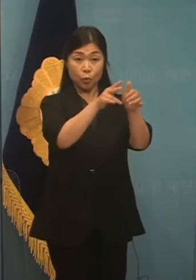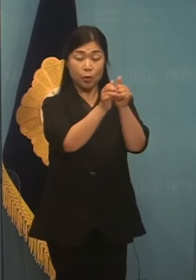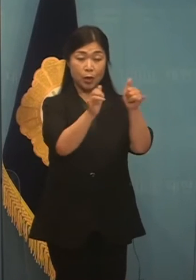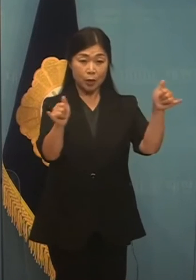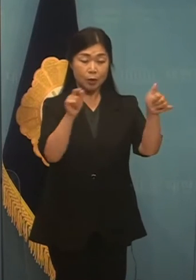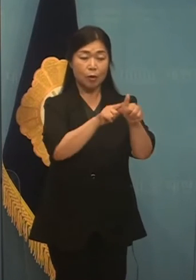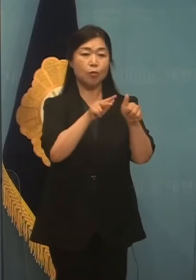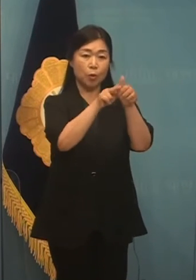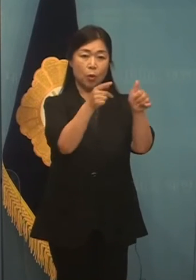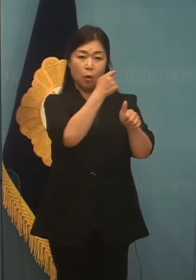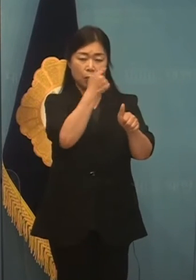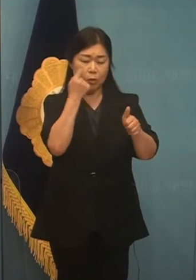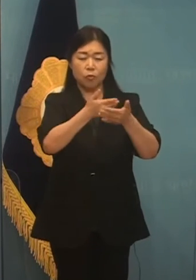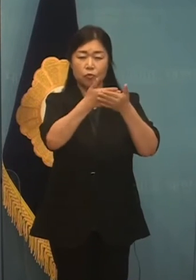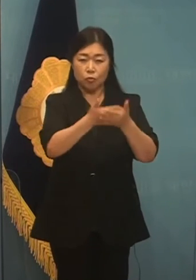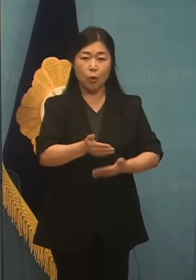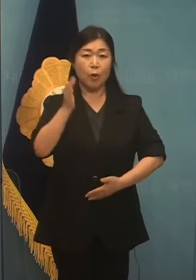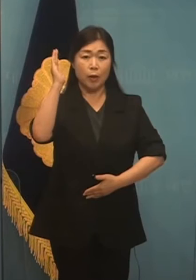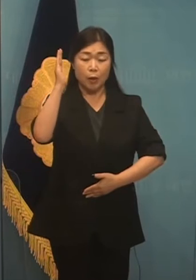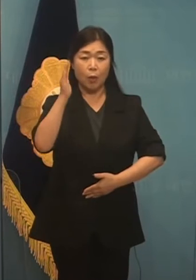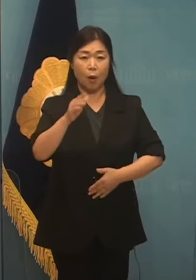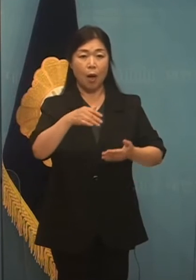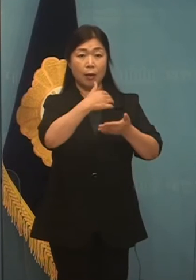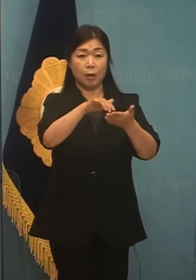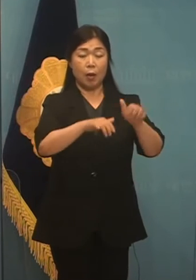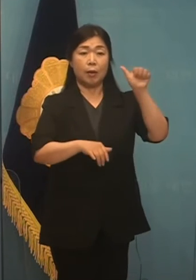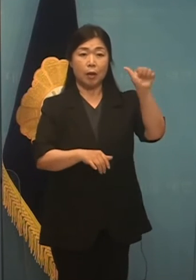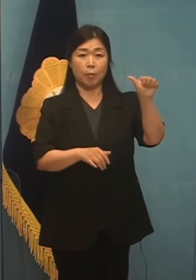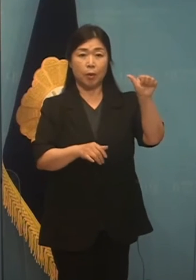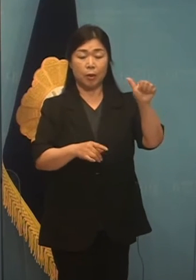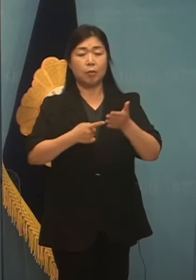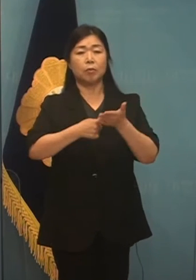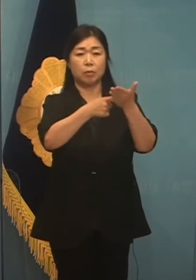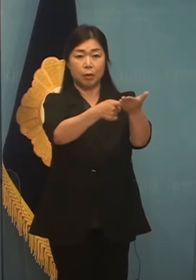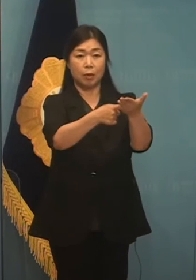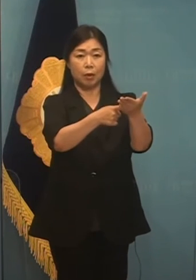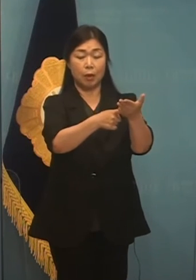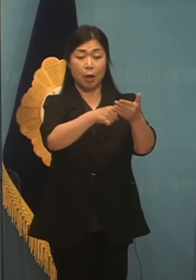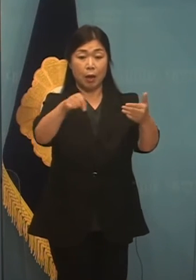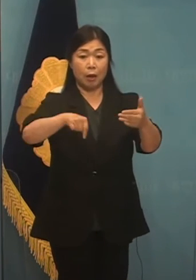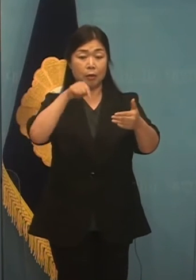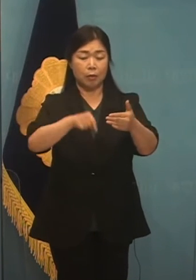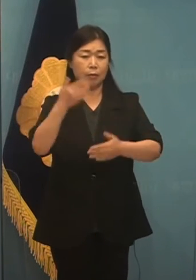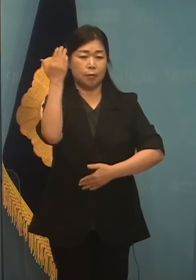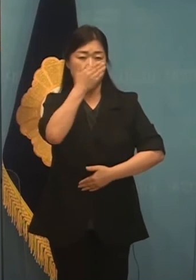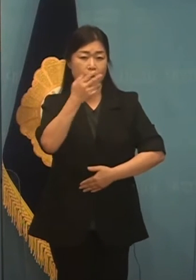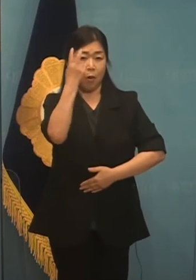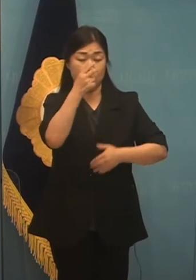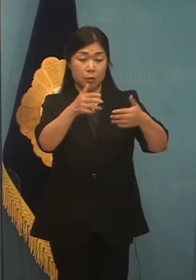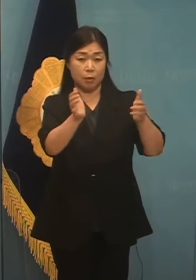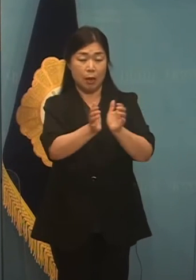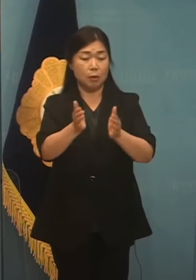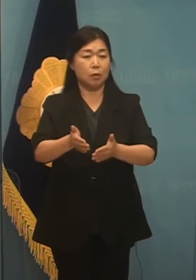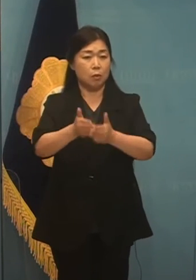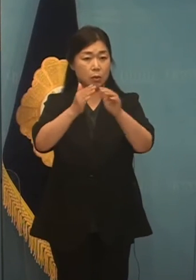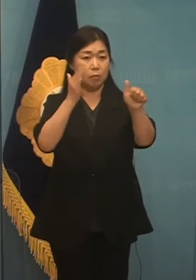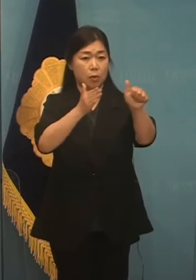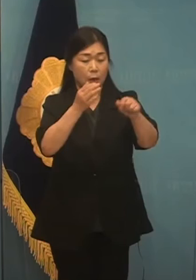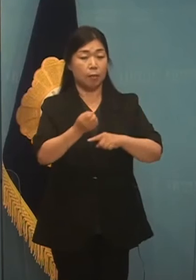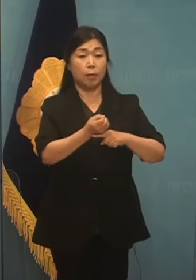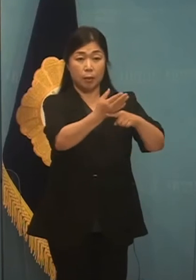중요성을 강조하며 5차례에 걸쳐 당내 클린 검증단 설치를 요구하고 있습니다.